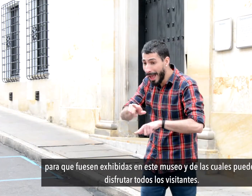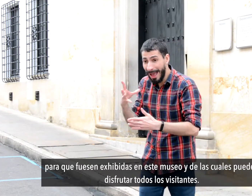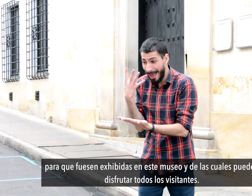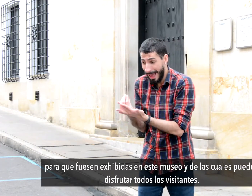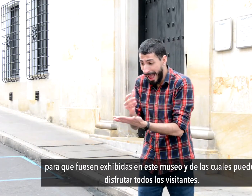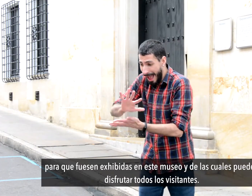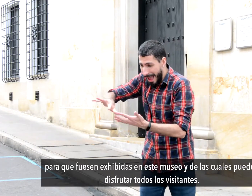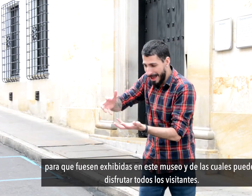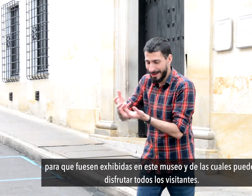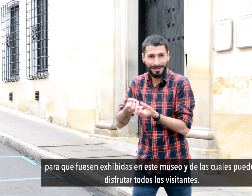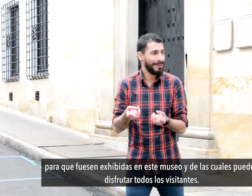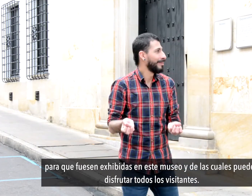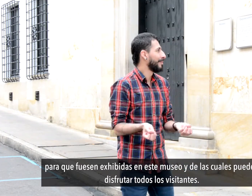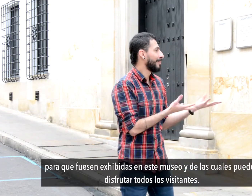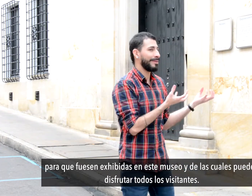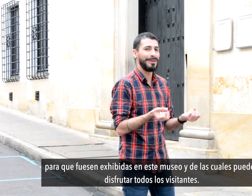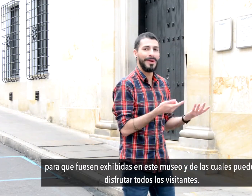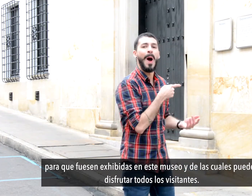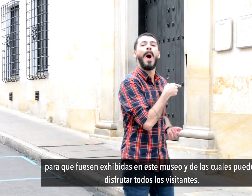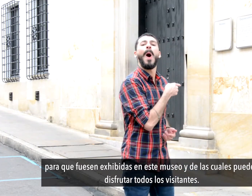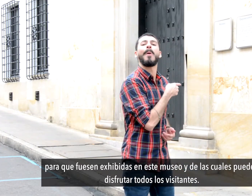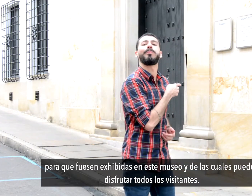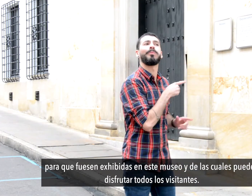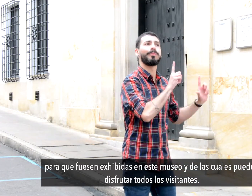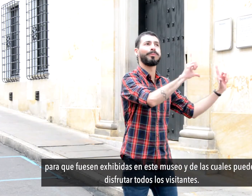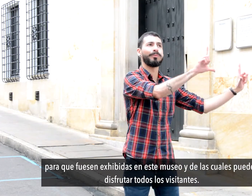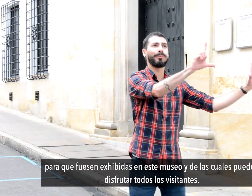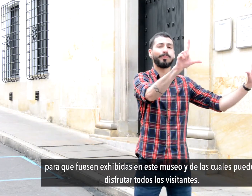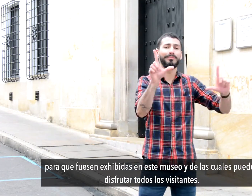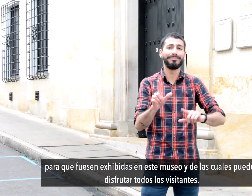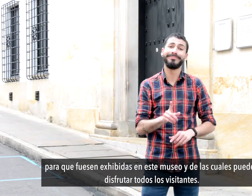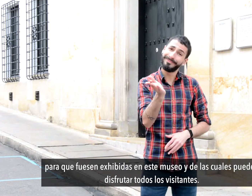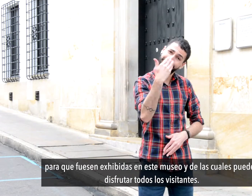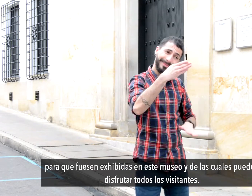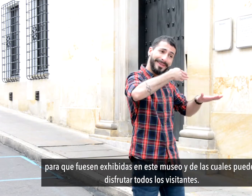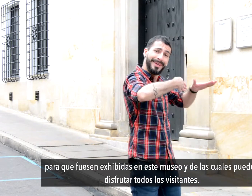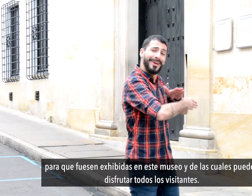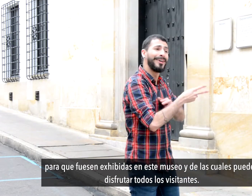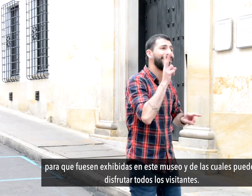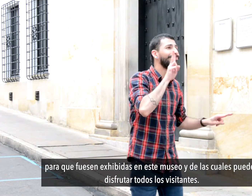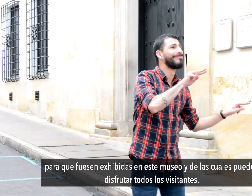Para que fuesen exhibidas en este museo y de las cuales pueden disfrutar todos los visitantes.